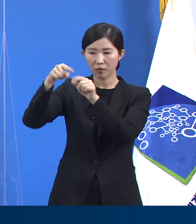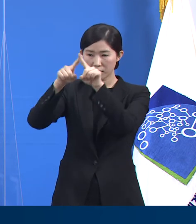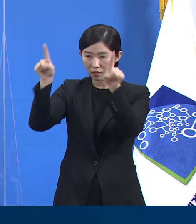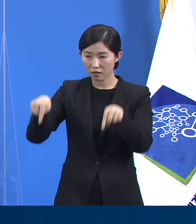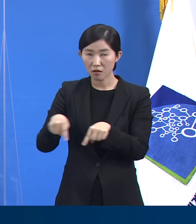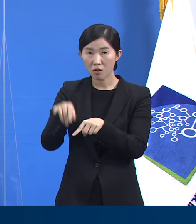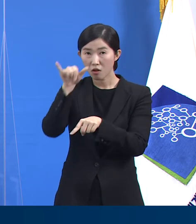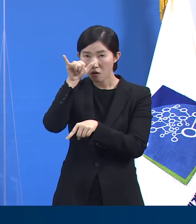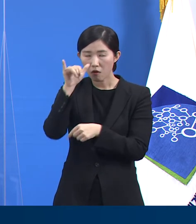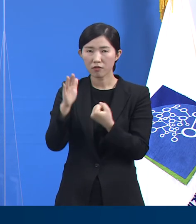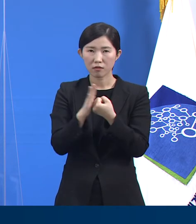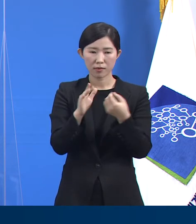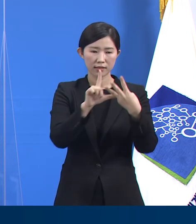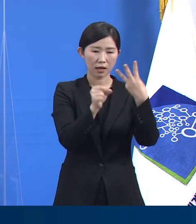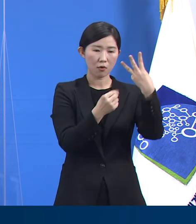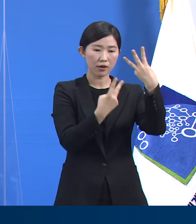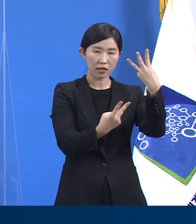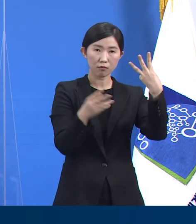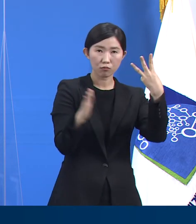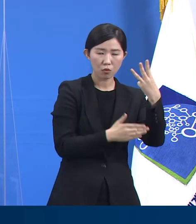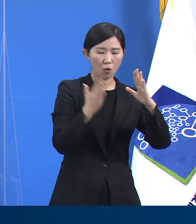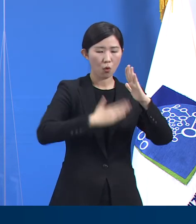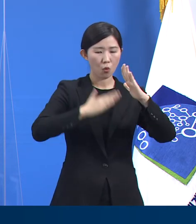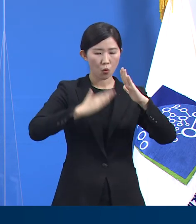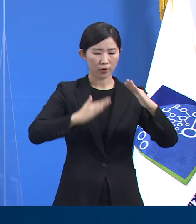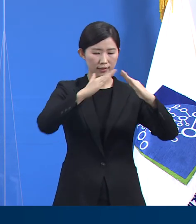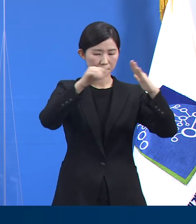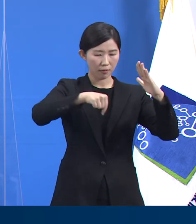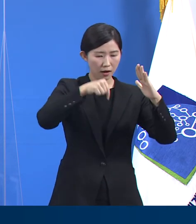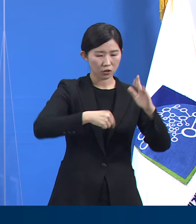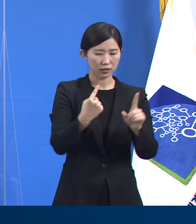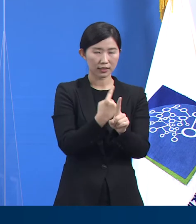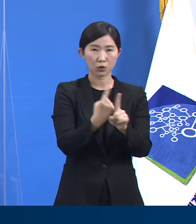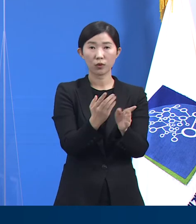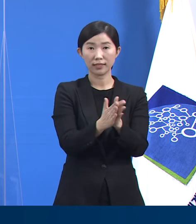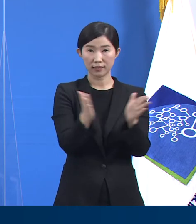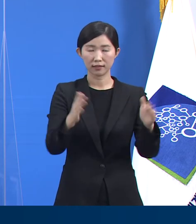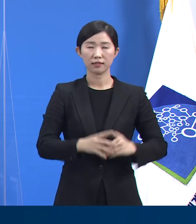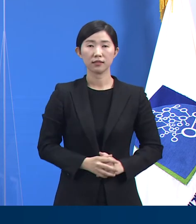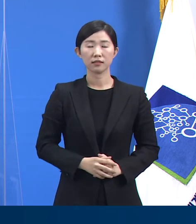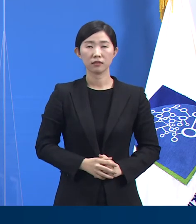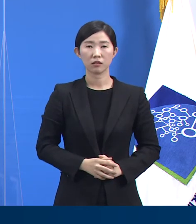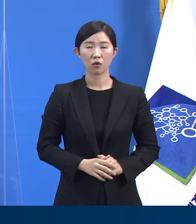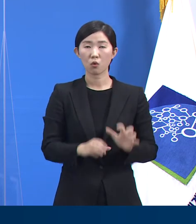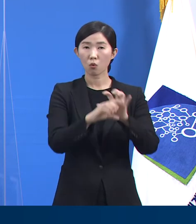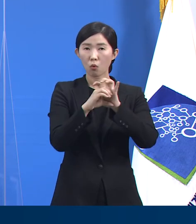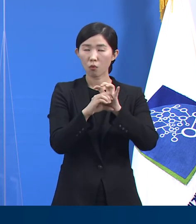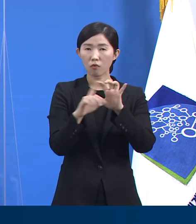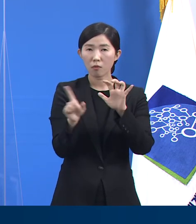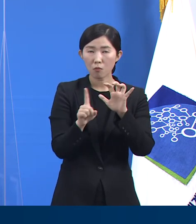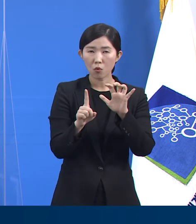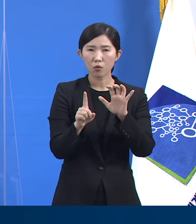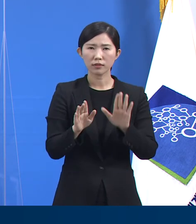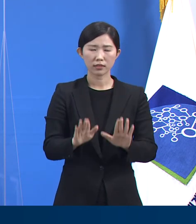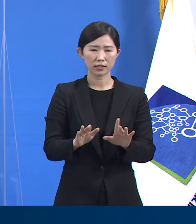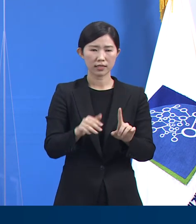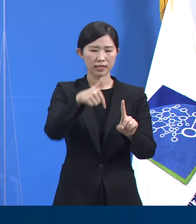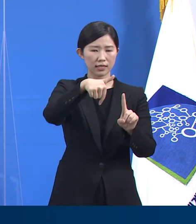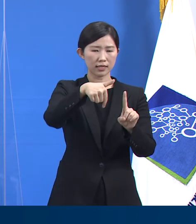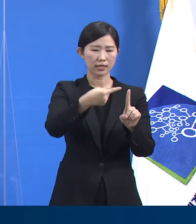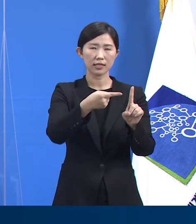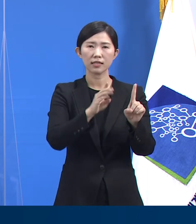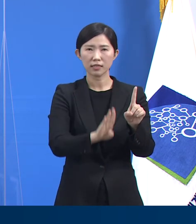공식적으로 자가치료를 시작했습니다. 코로나 바이러스 감염증 1구는 제1급 법정